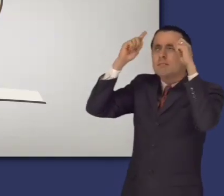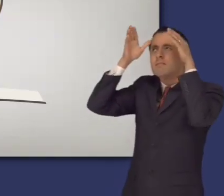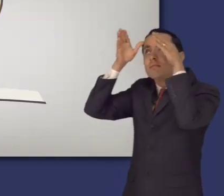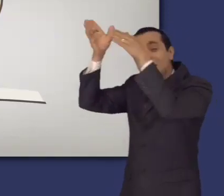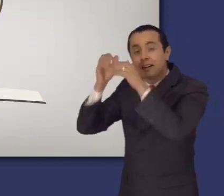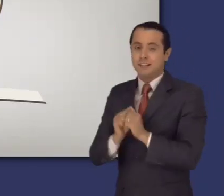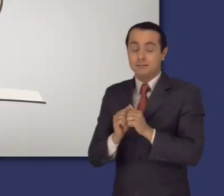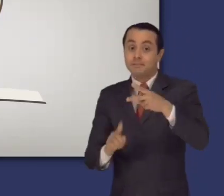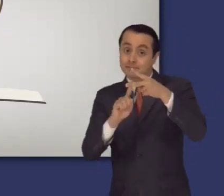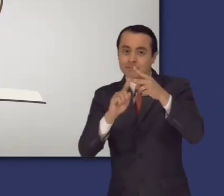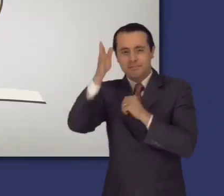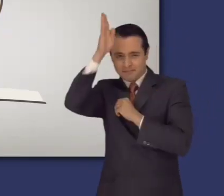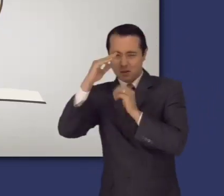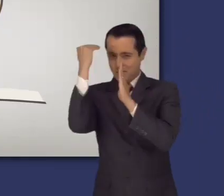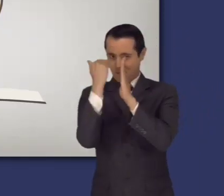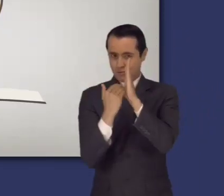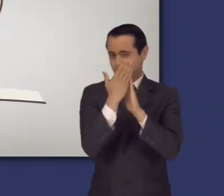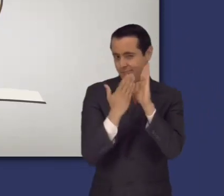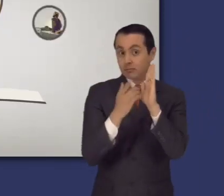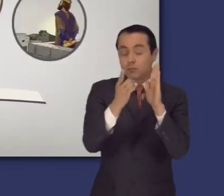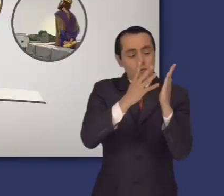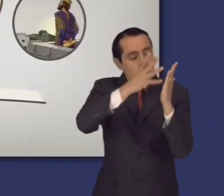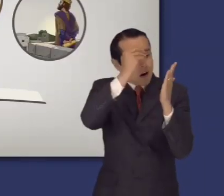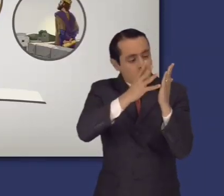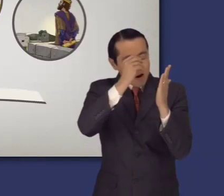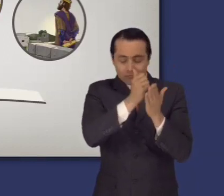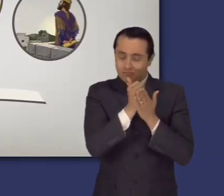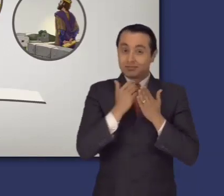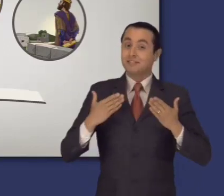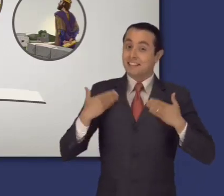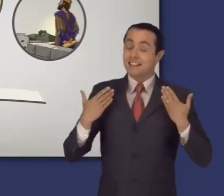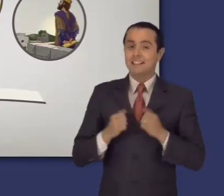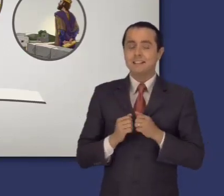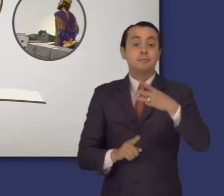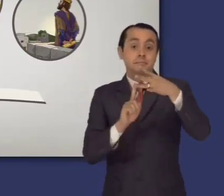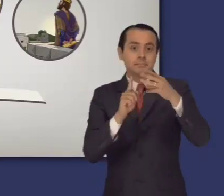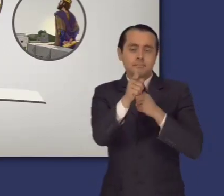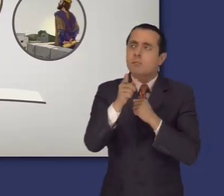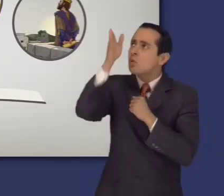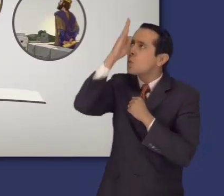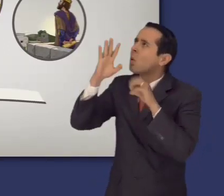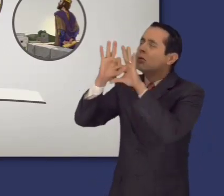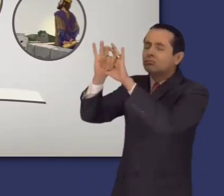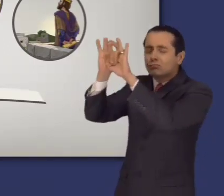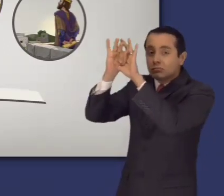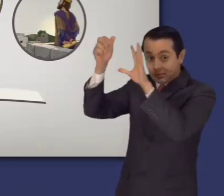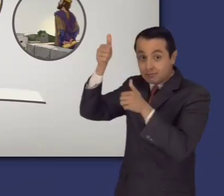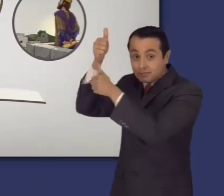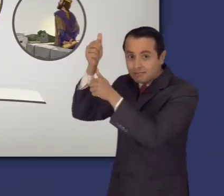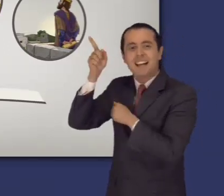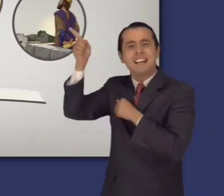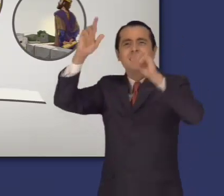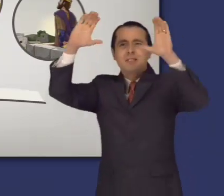sabiduría divina nos ayuda a disfrutar de la vida. Y en cómo cultivar la amistad con Dios nos permitirá disfrutar de una vida